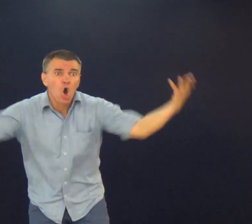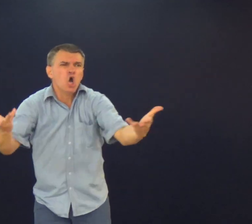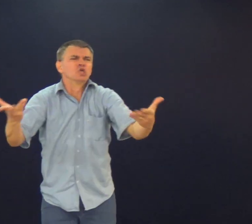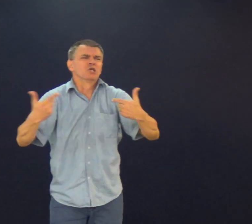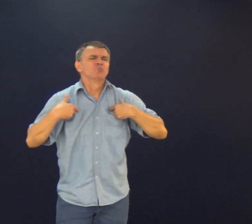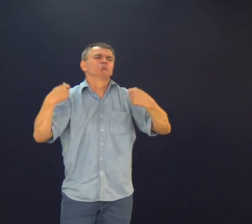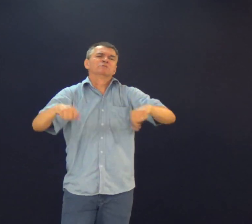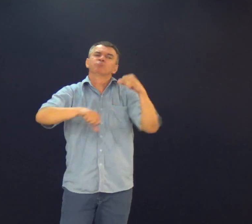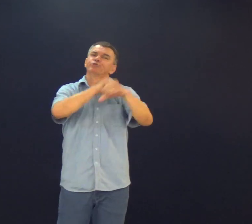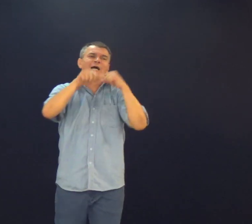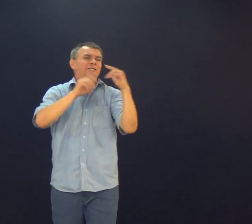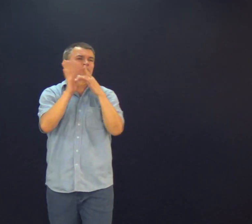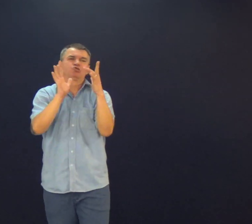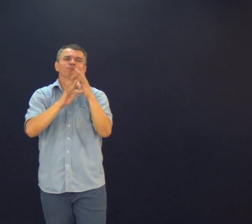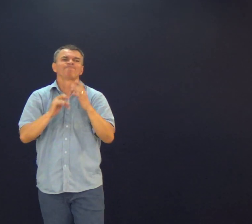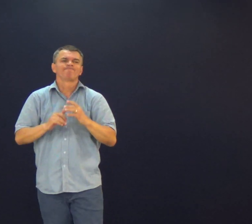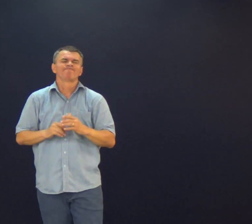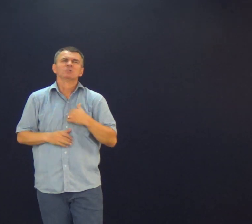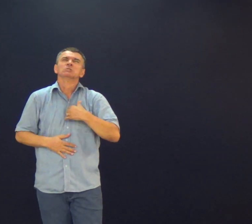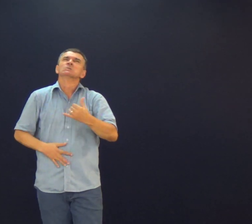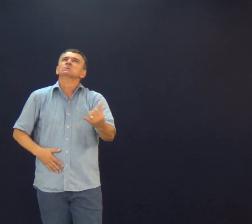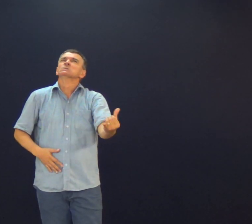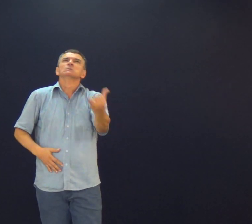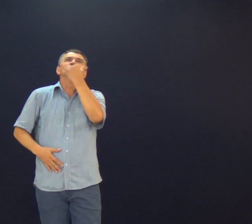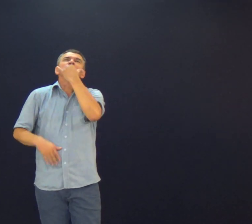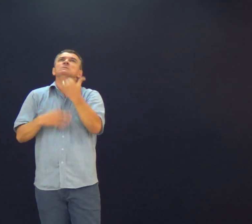Pensa, gente Aqui já é tempo de transformação